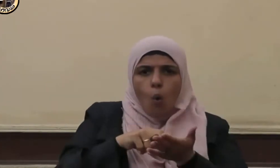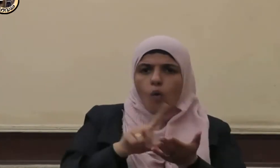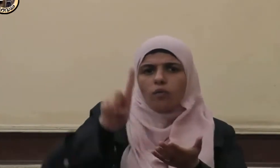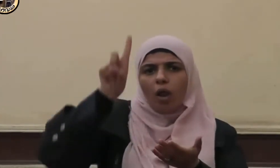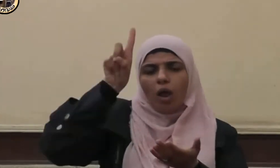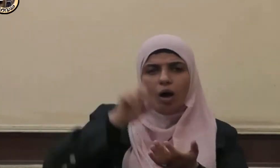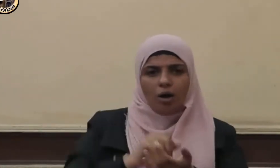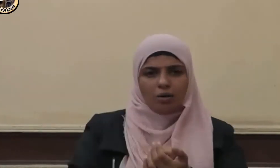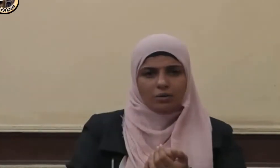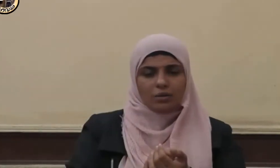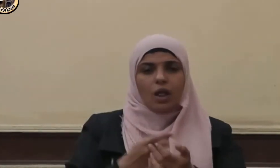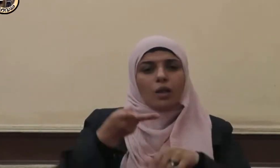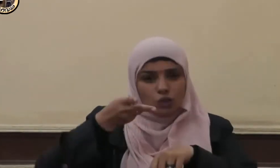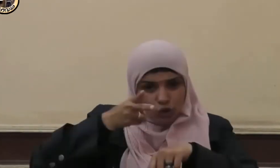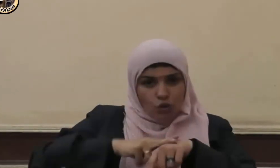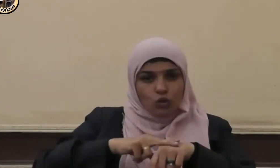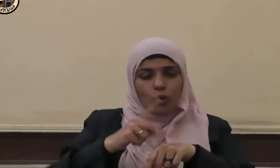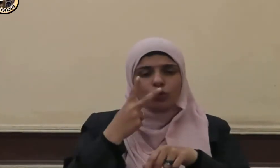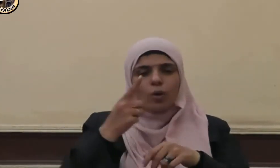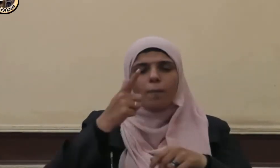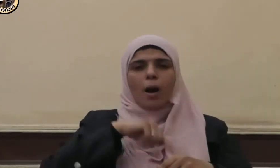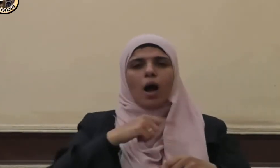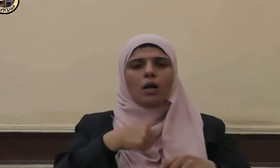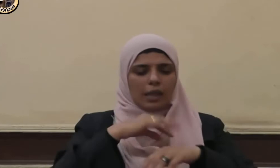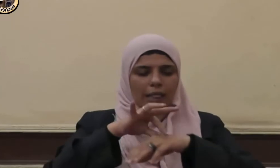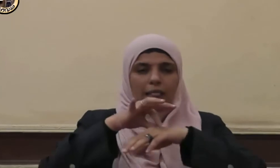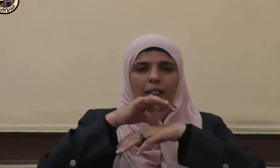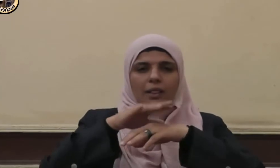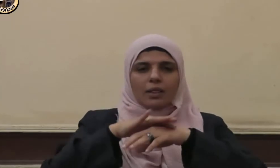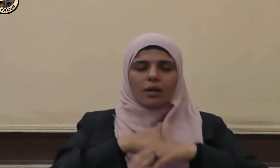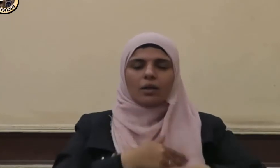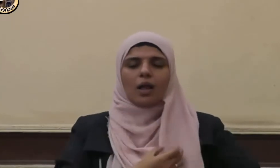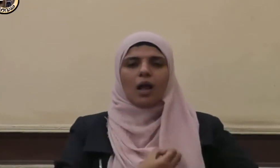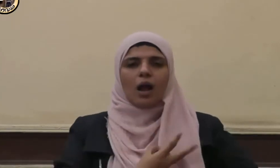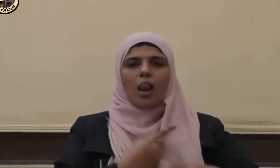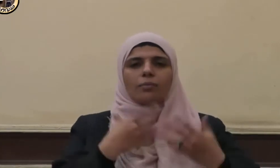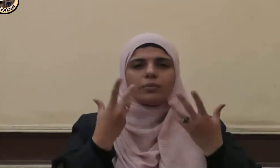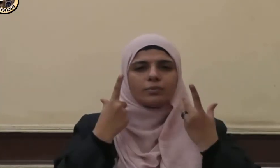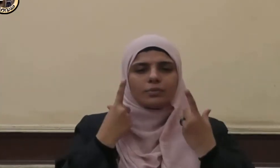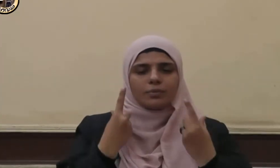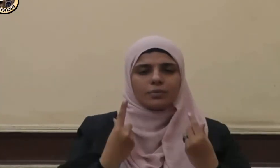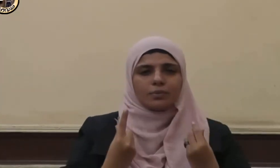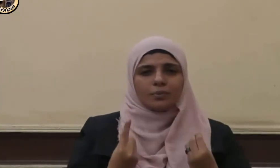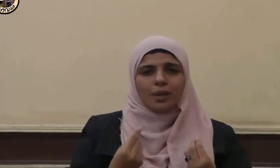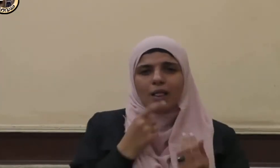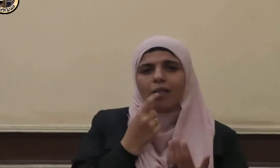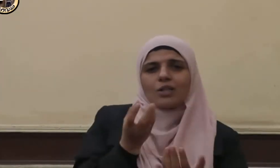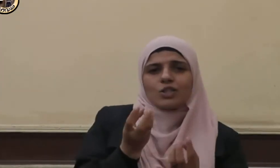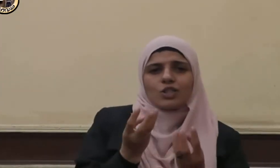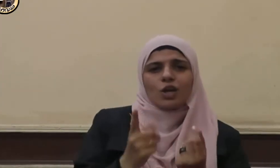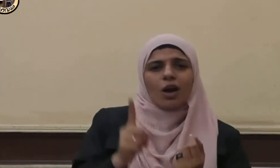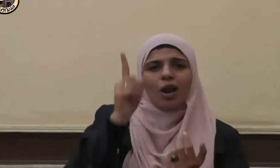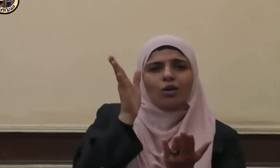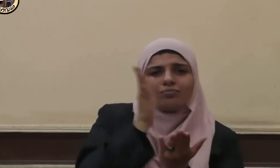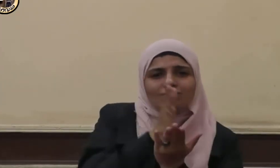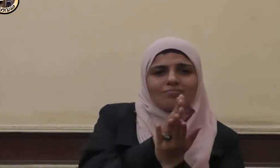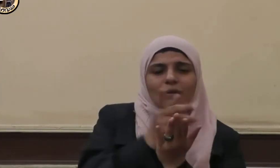ثم تليم جلودهم وقلوبهم إلى ذكر الله ذلك بد الطال